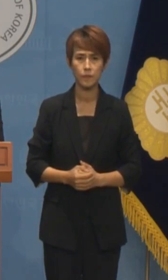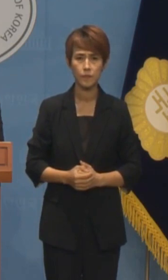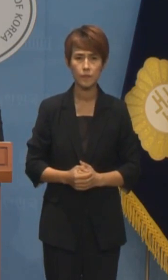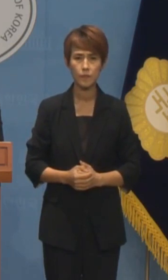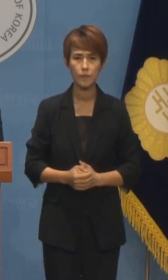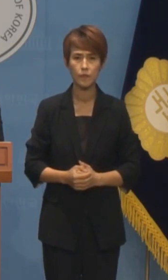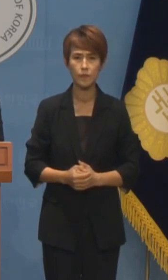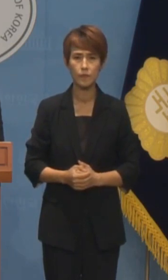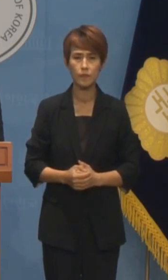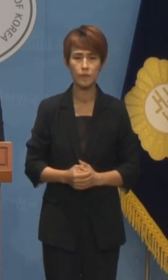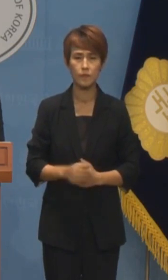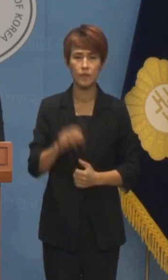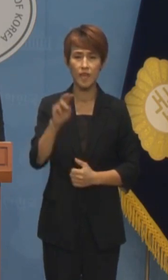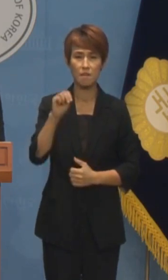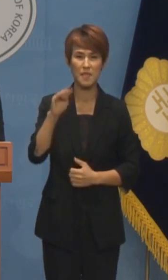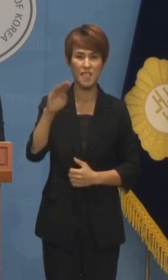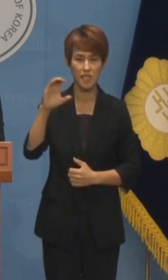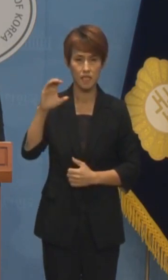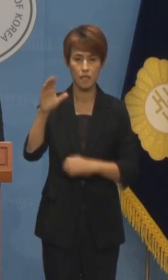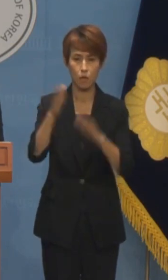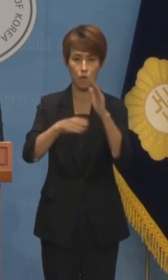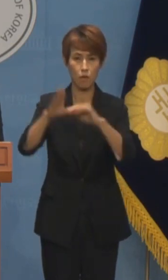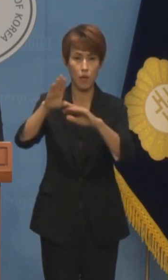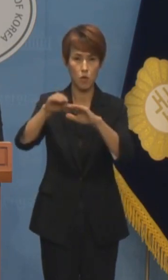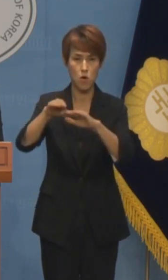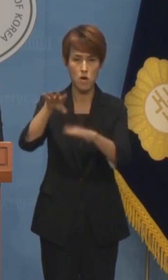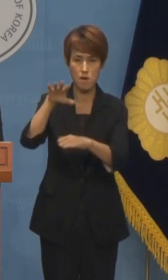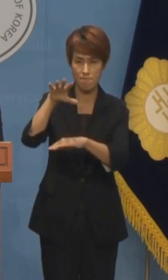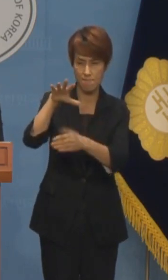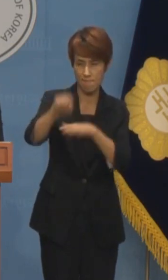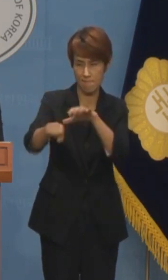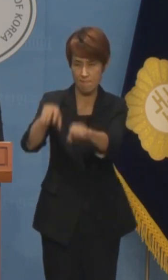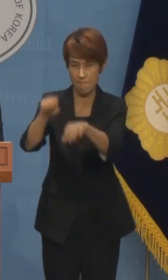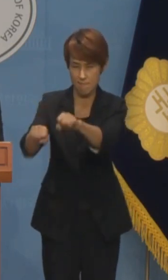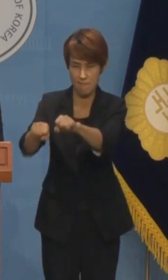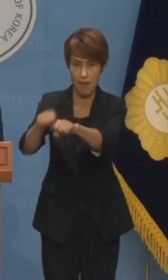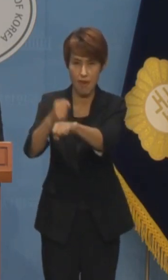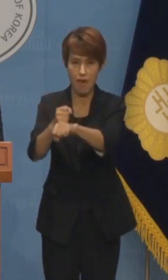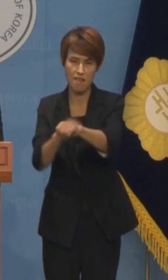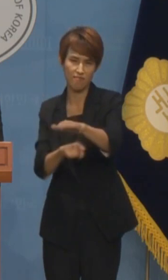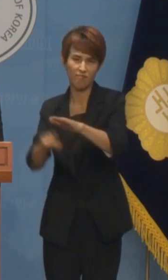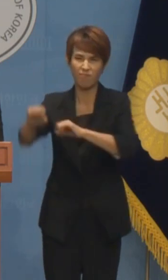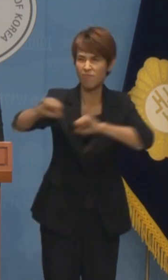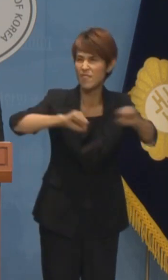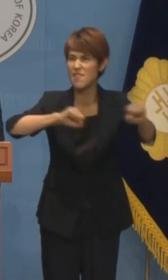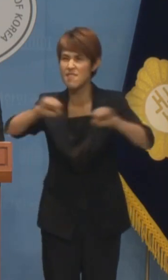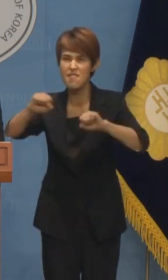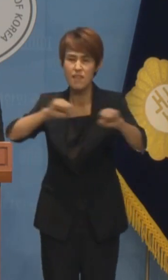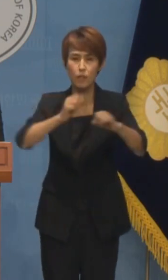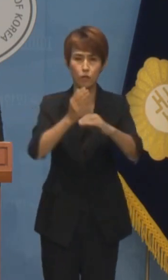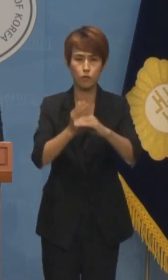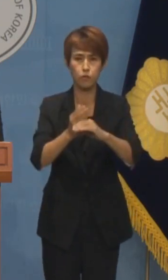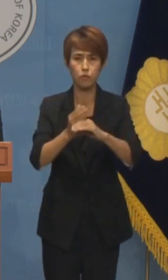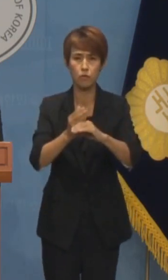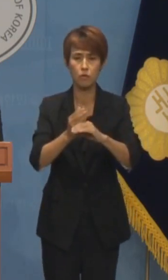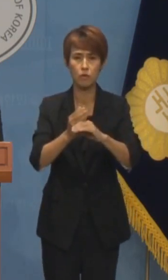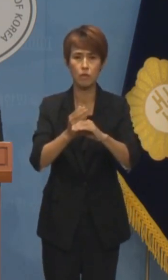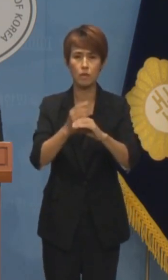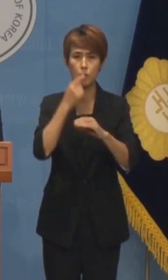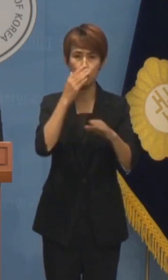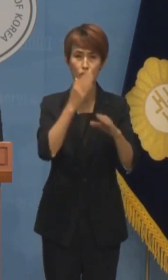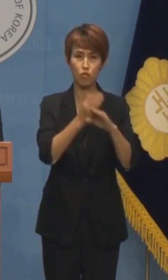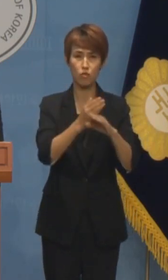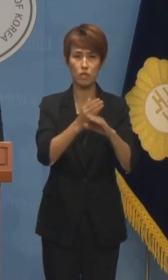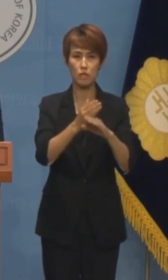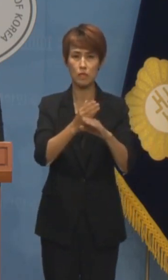지금도 MBC 등 공영방송장악 언론탄압의 선봉장으로 나서서 우리 소중한 민주주의를